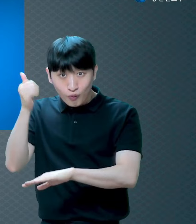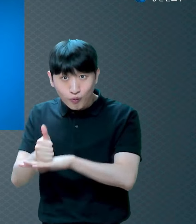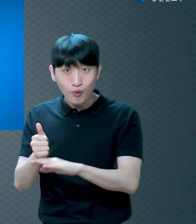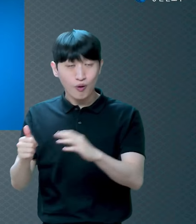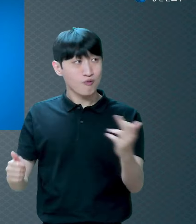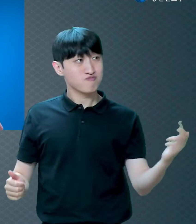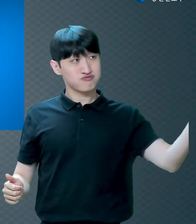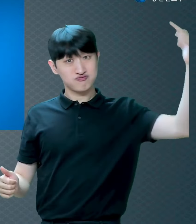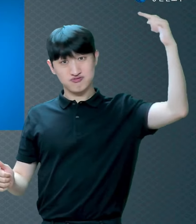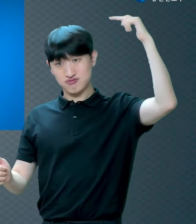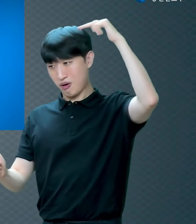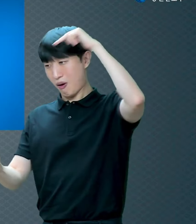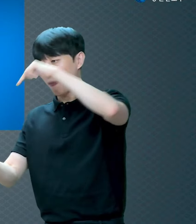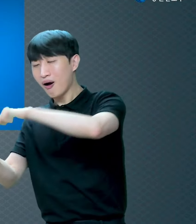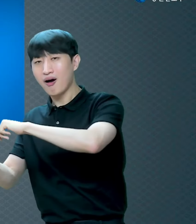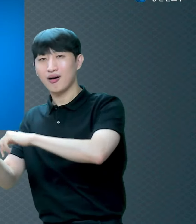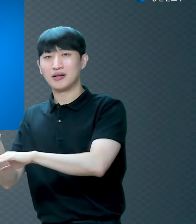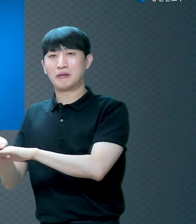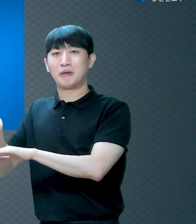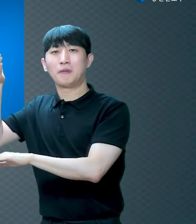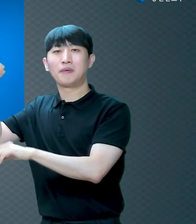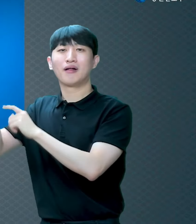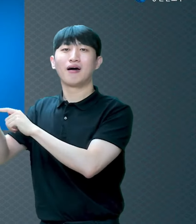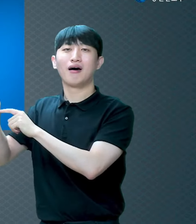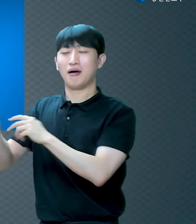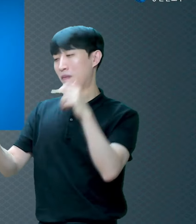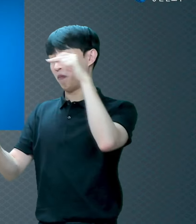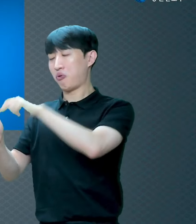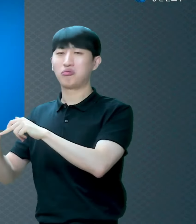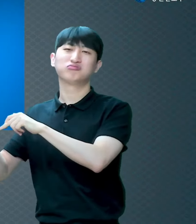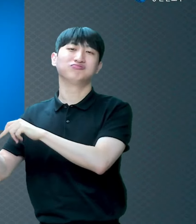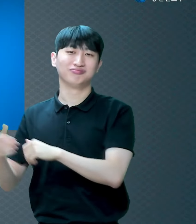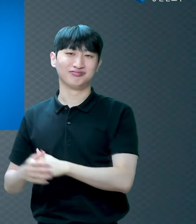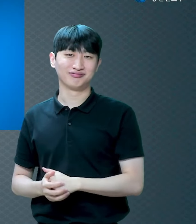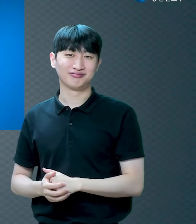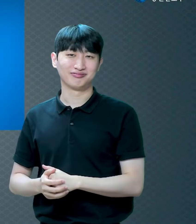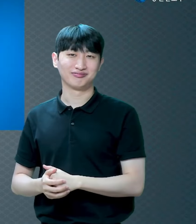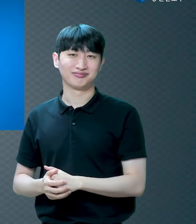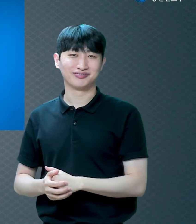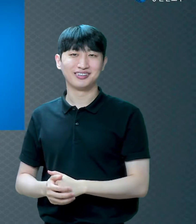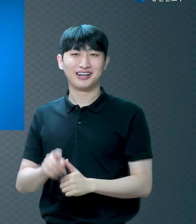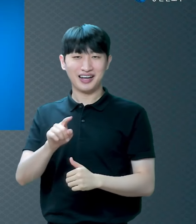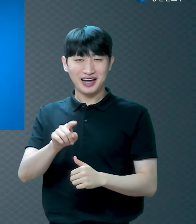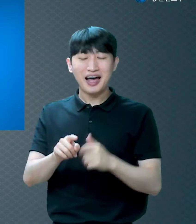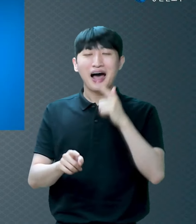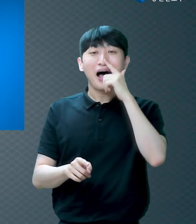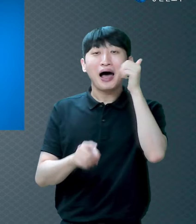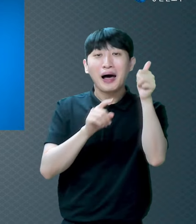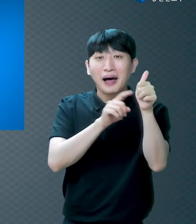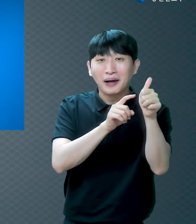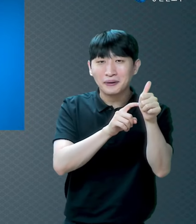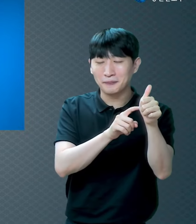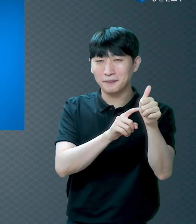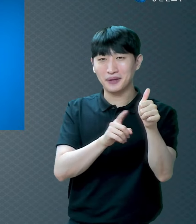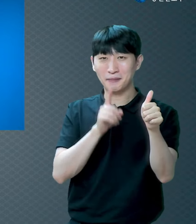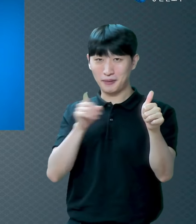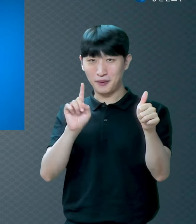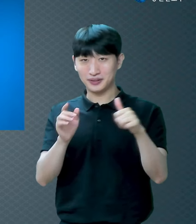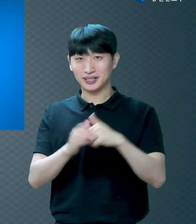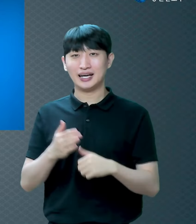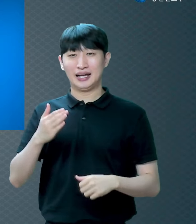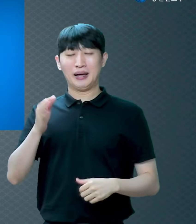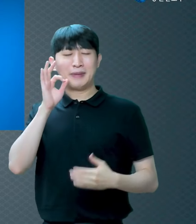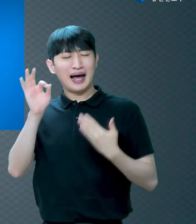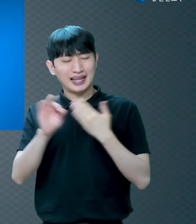드시면서 하시면서 항상 하시는 말씀이 내가 그 자리에 들어갔으면 넌 없었다 그 얘기를